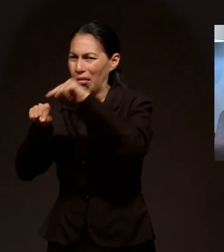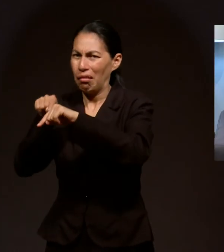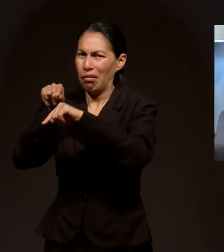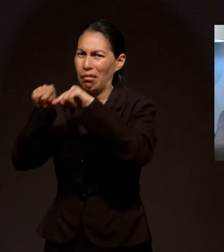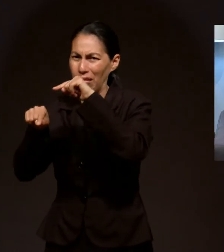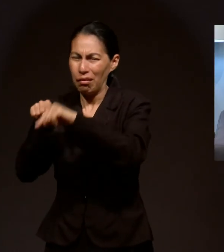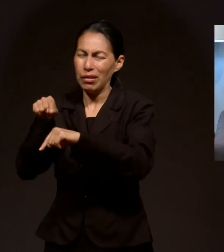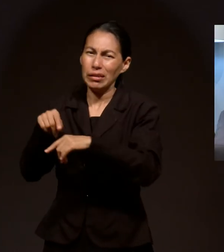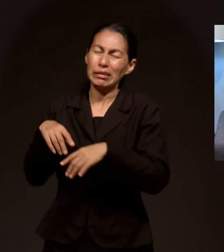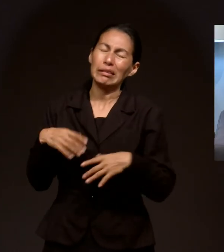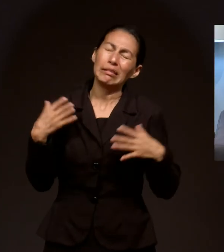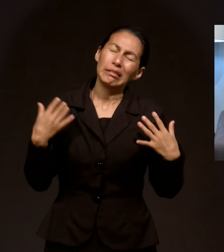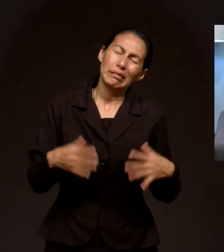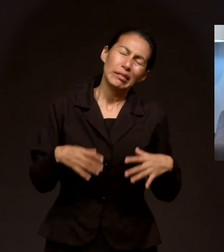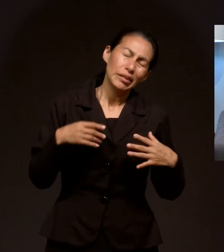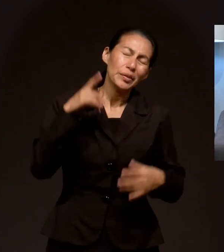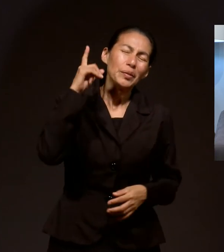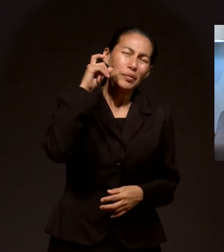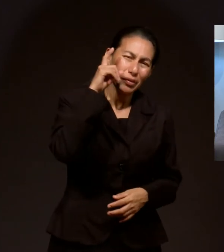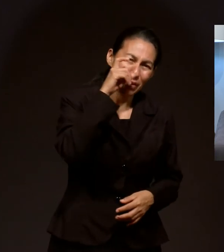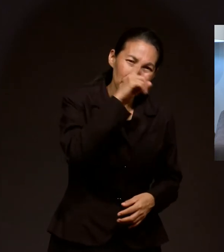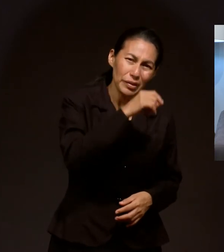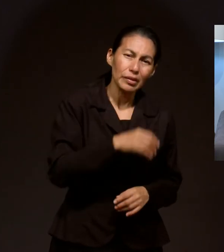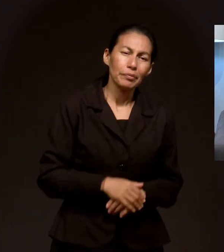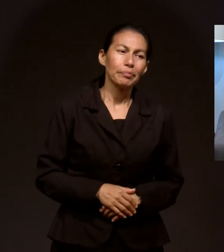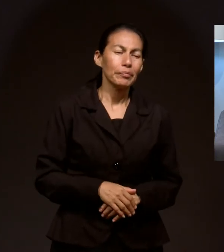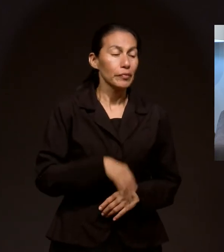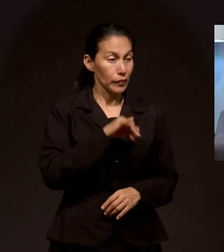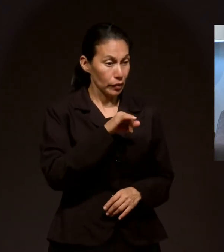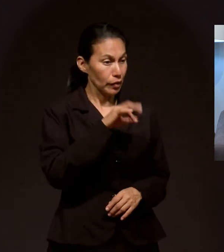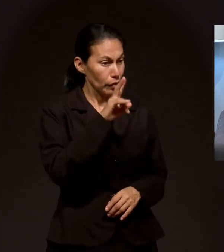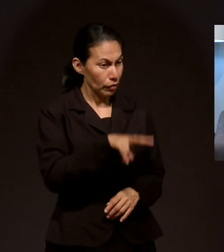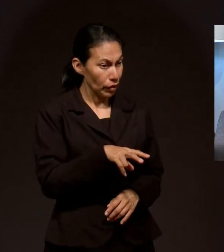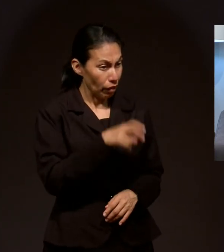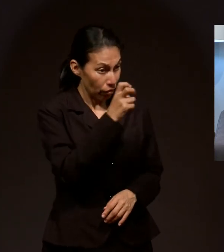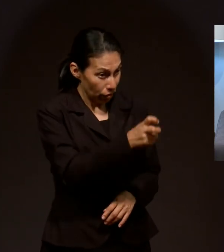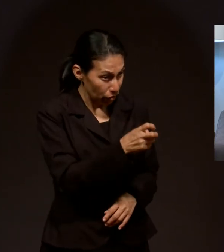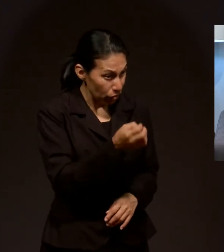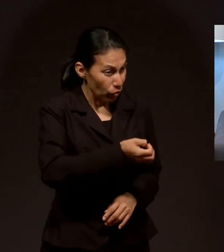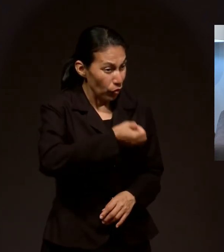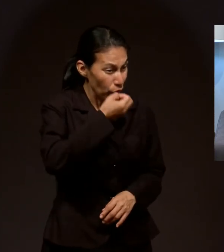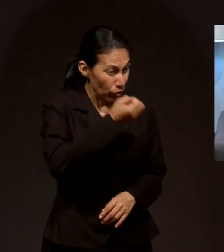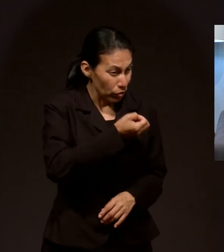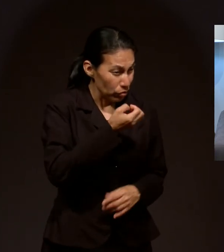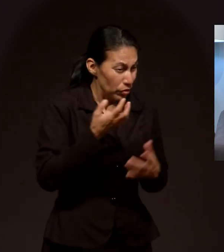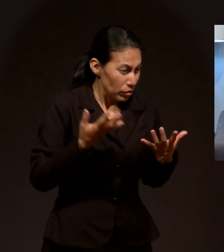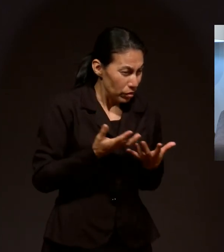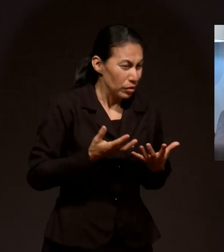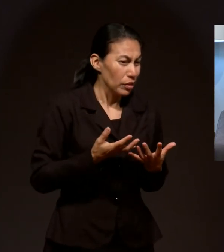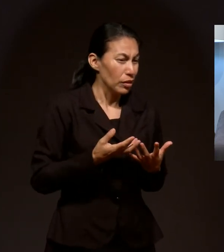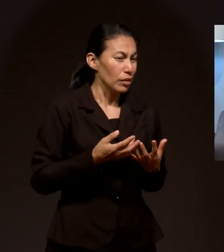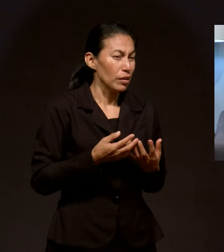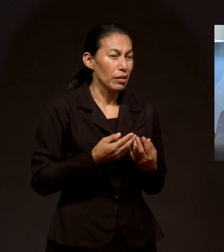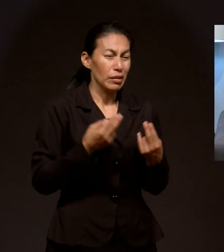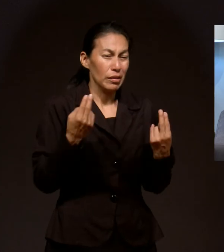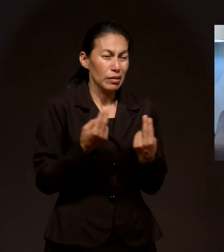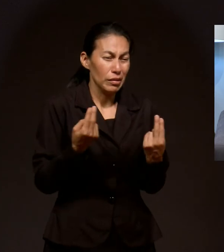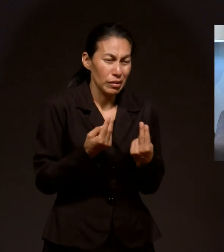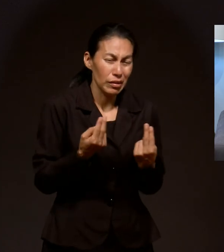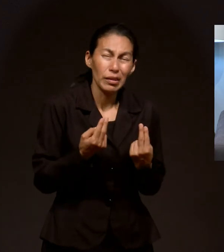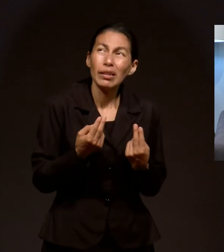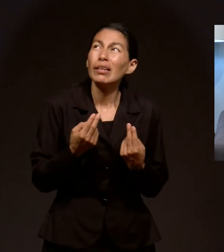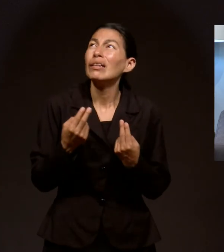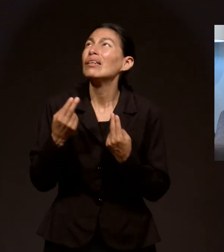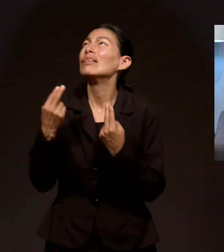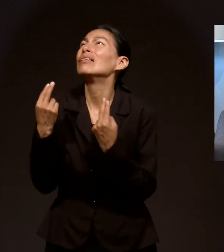lo que te lleva a la oración. Porque necesitamos reconocer nuestra gran